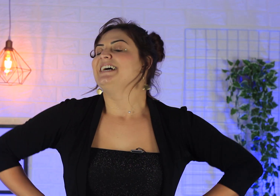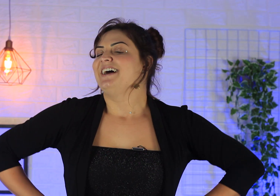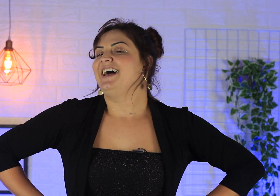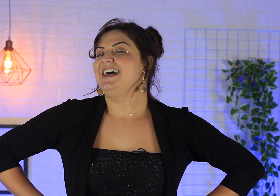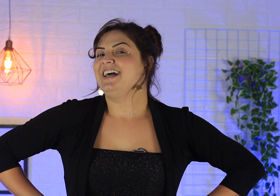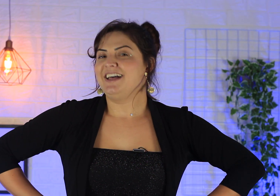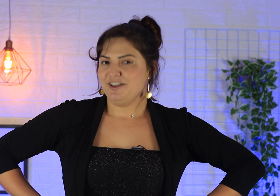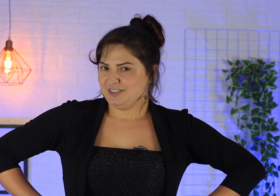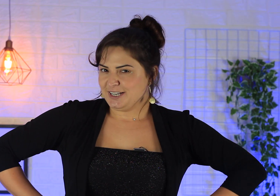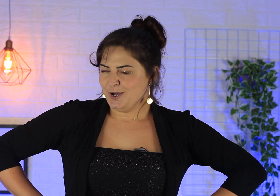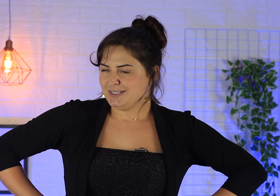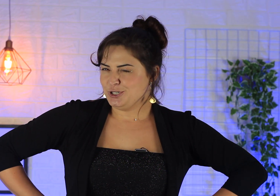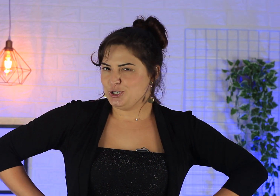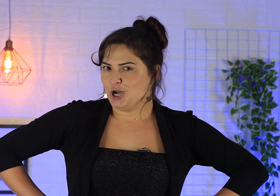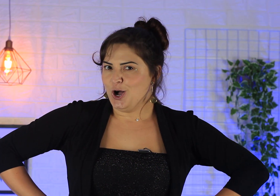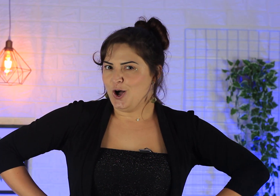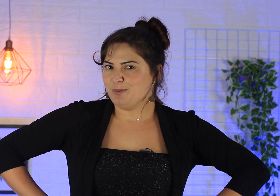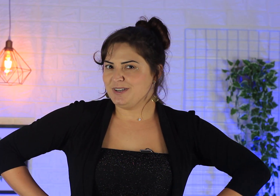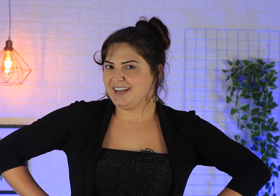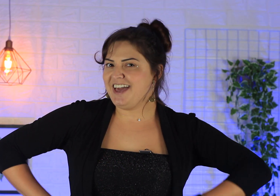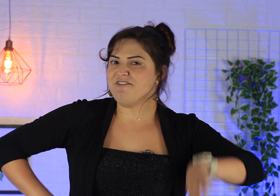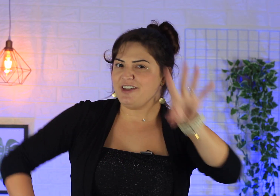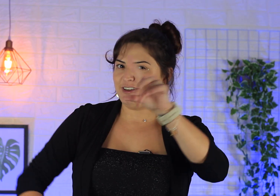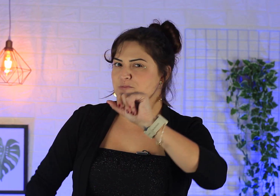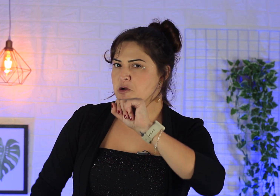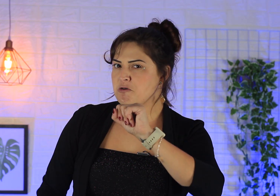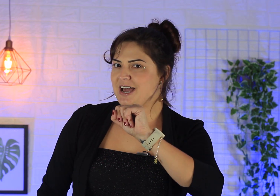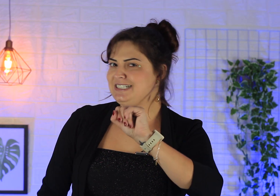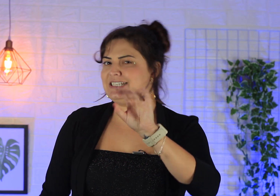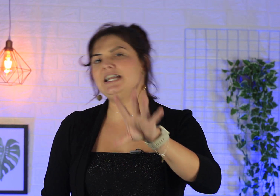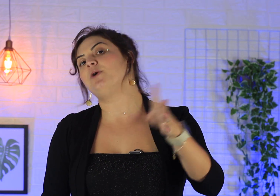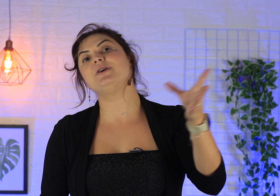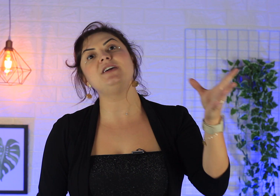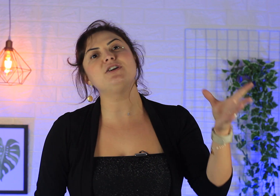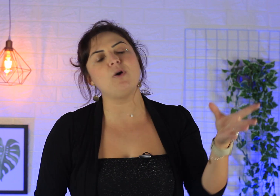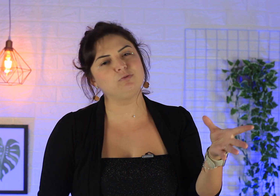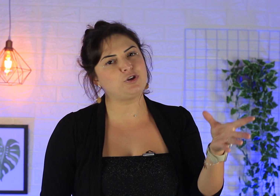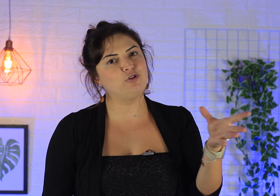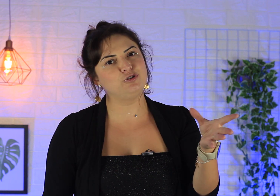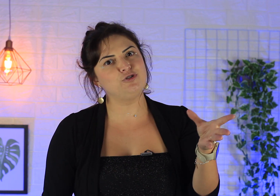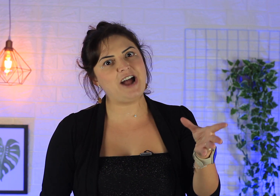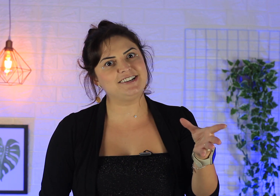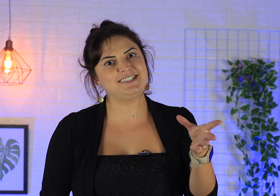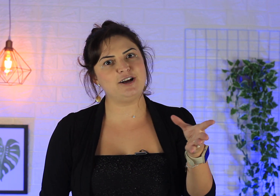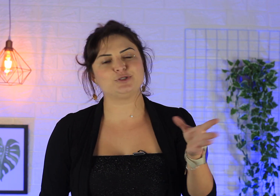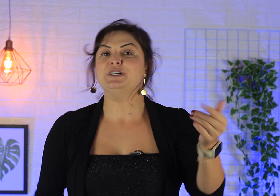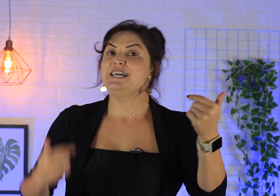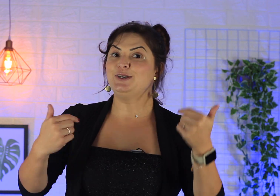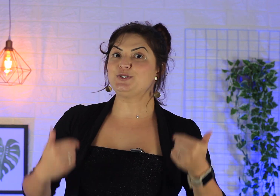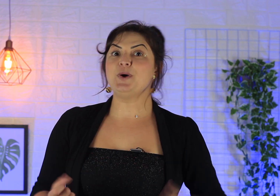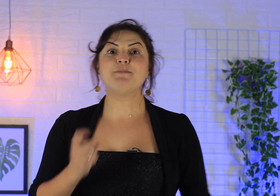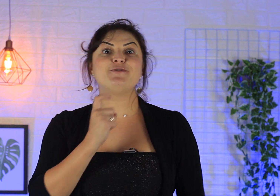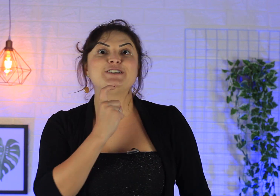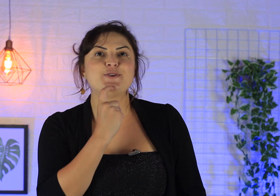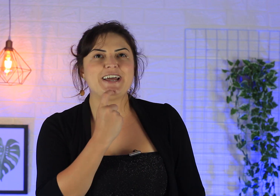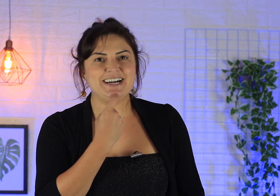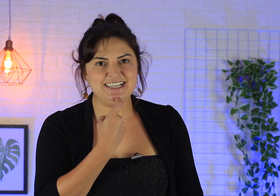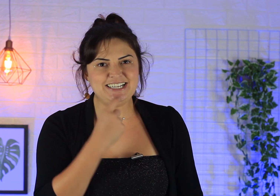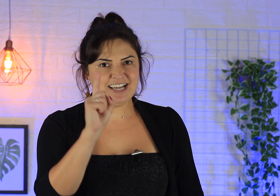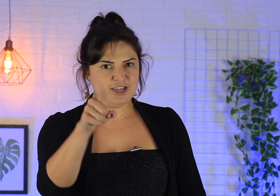Ah, você gosta de shopping, né? Veio aqui procurar esse sinal e encontrou no lugar certo. Eu sou a professora Aninha